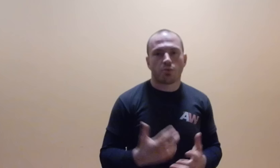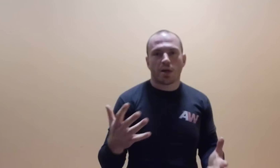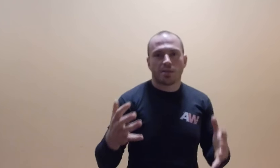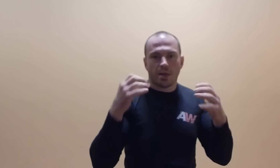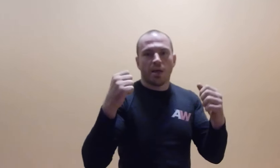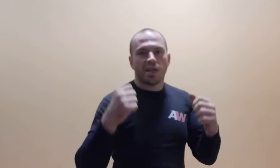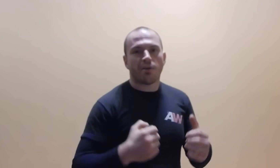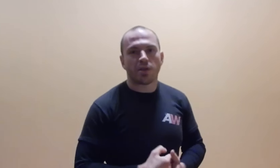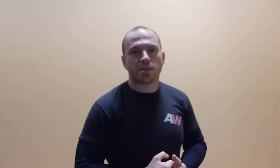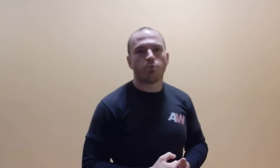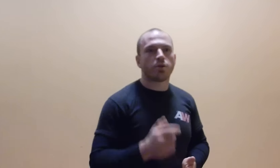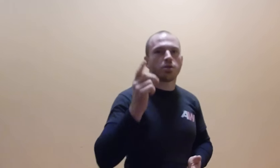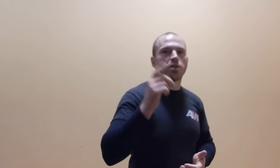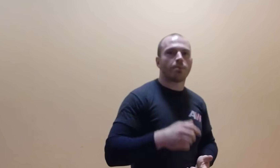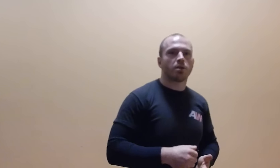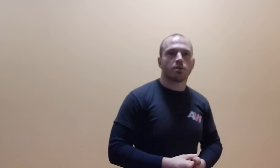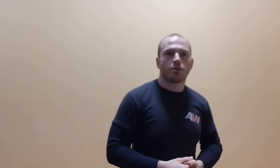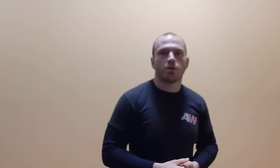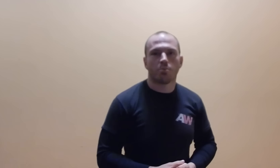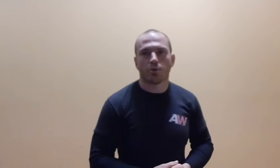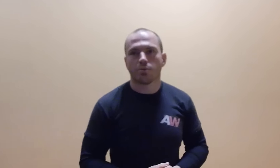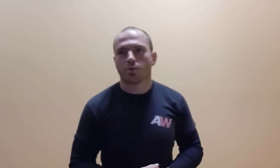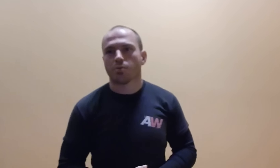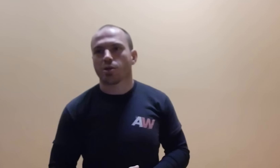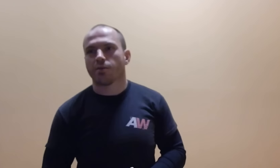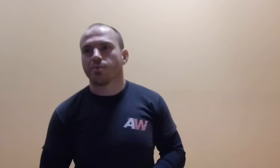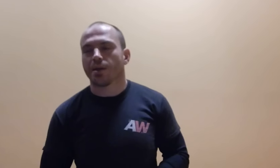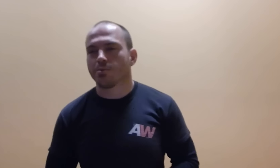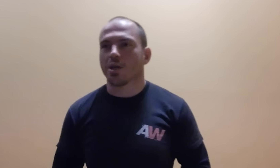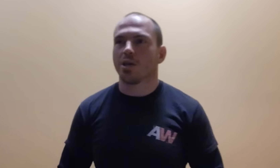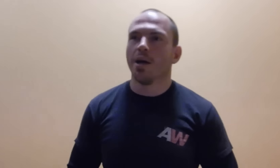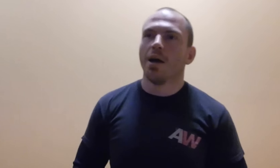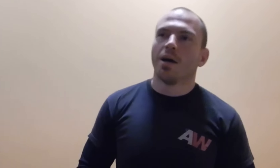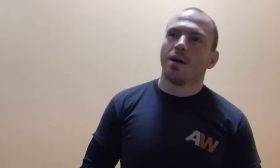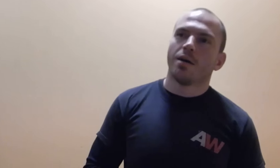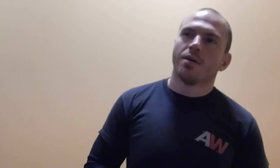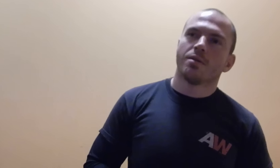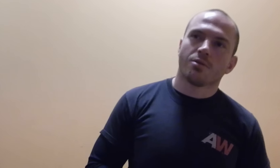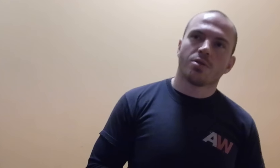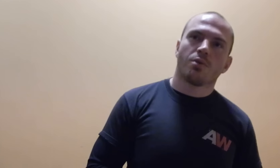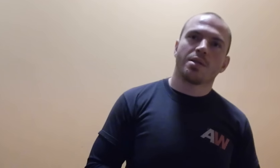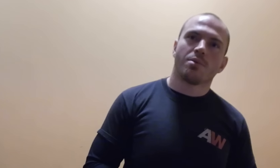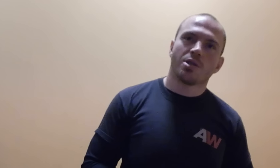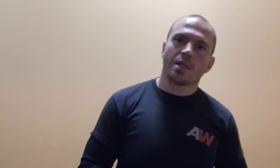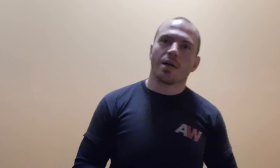która chce, jawnie chce bójki, jeśli tamten nie podniósł rąk, przynajmniej w tym samym czasie, no to sytuacja będzie taka,